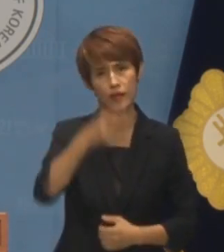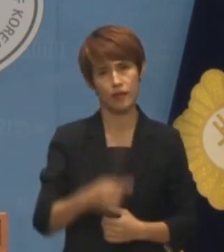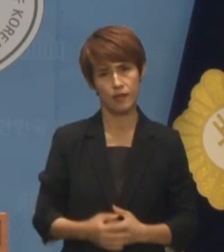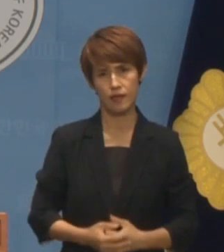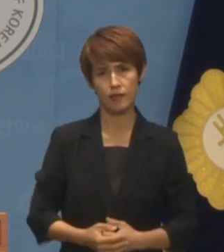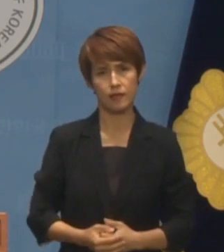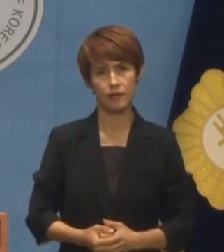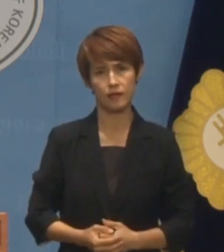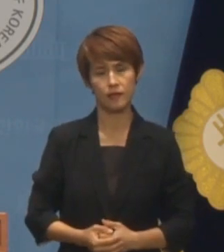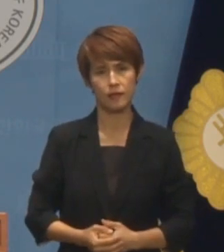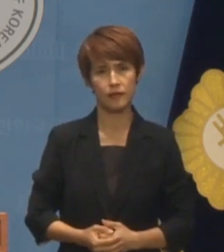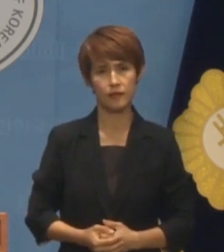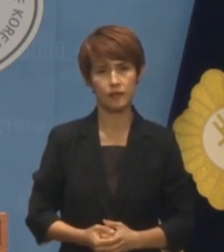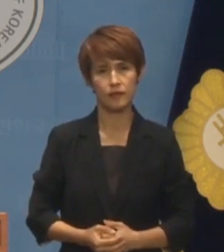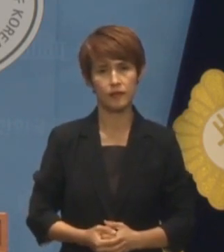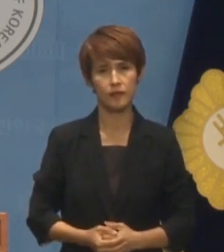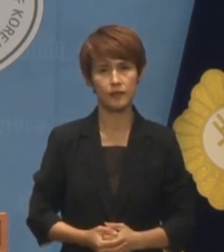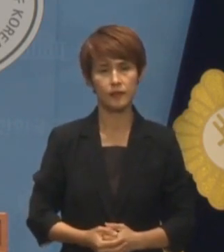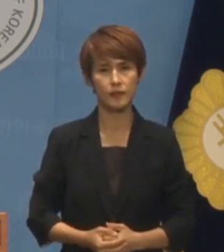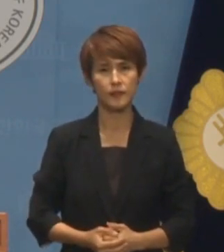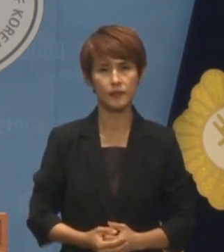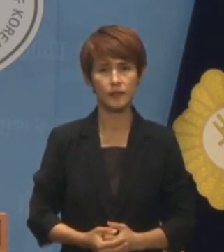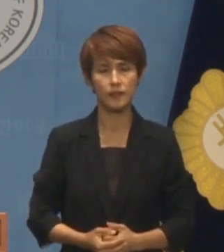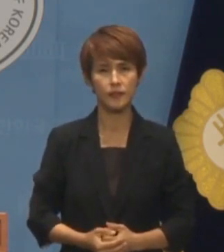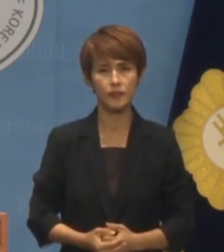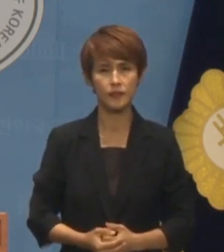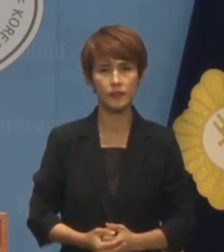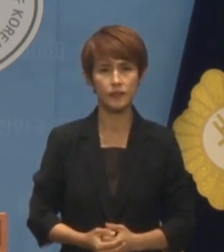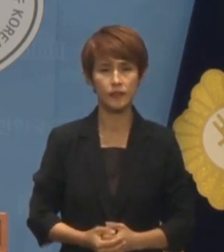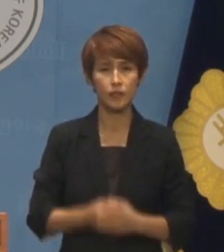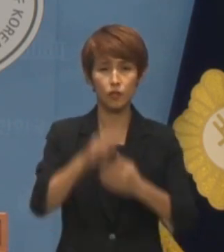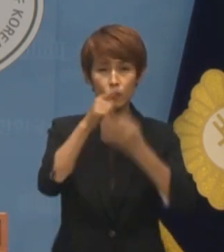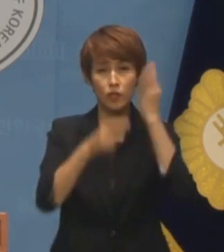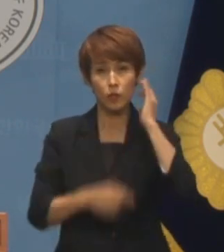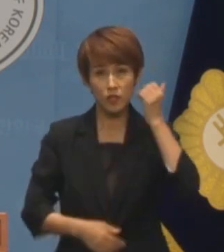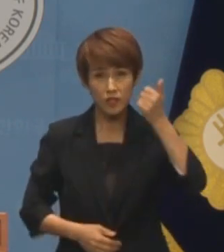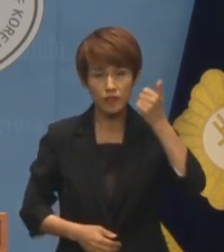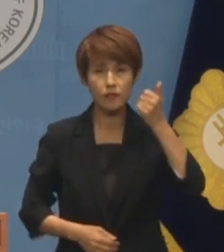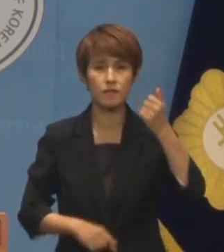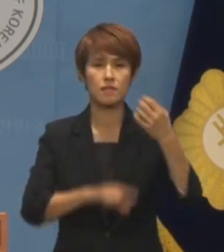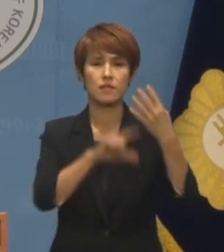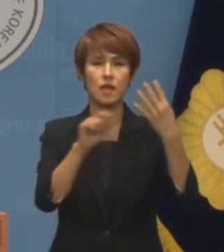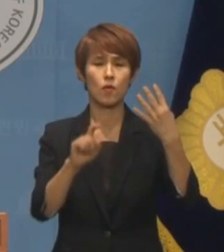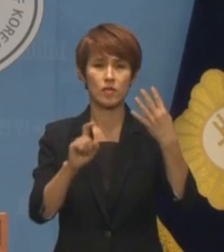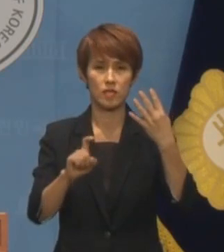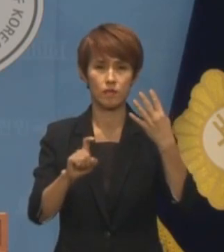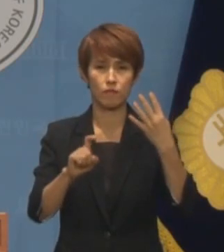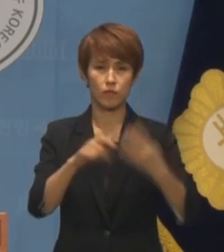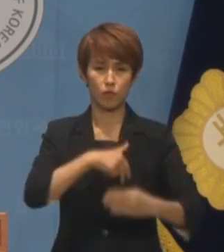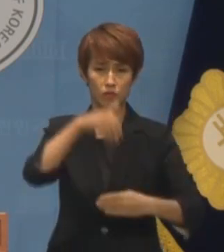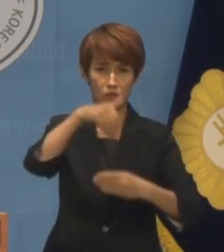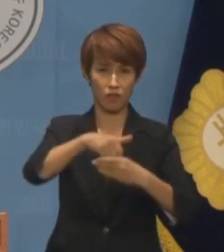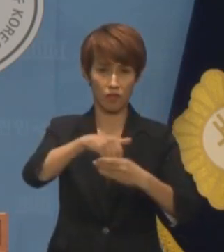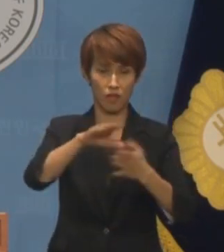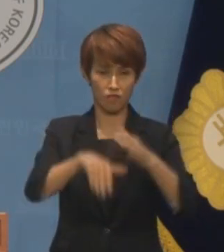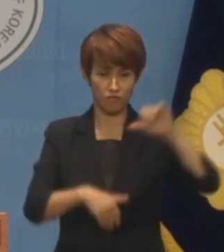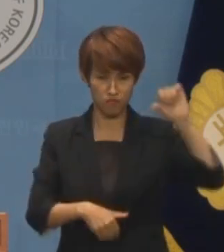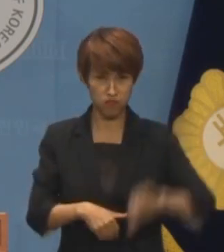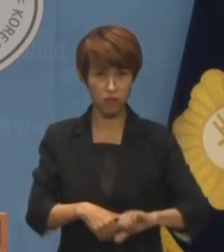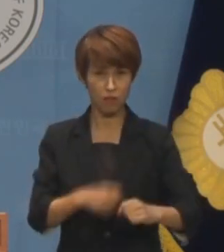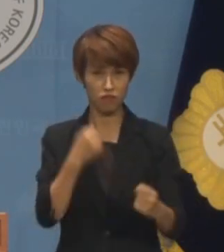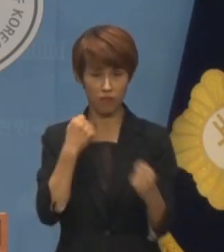보여주지 않은 겁니까 윤 대통령은 지난 4월 10일 총선 결과에 아랑곳하지 않고